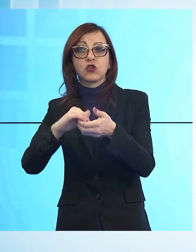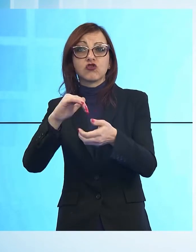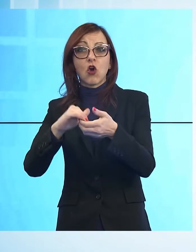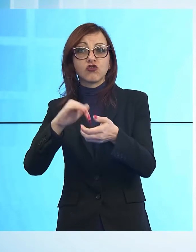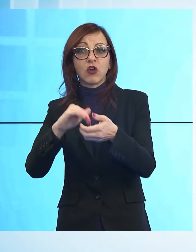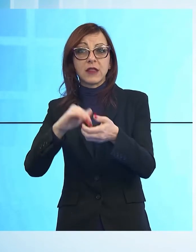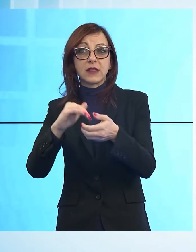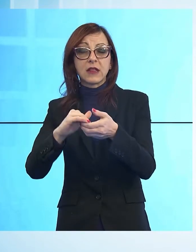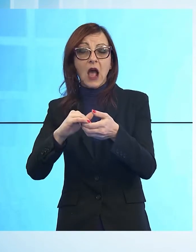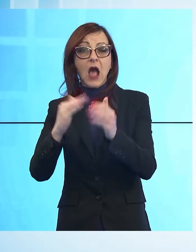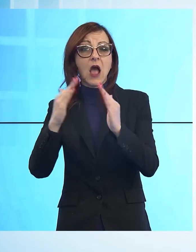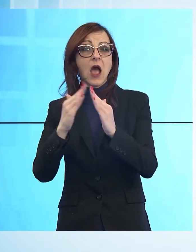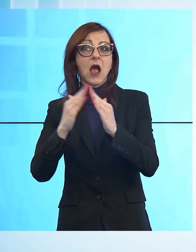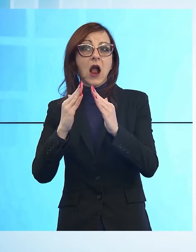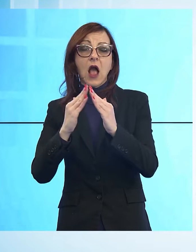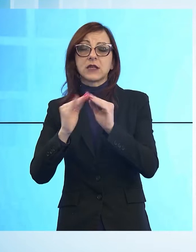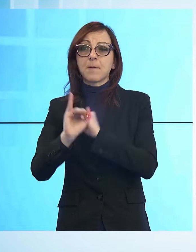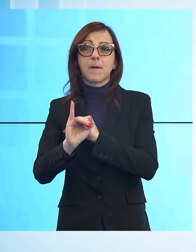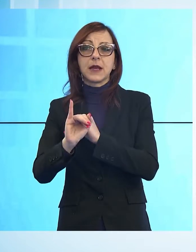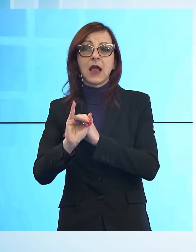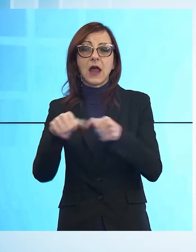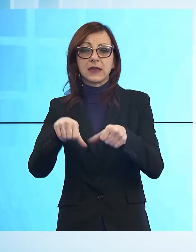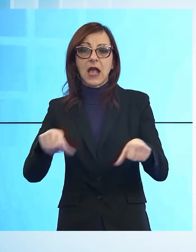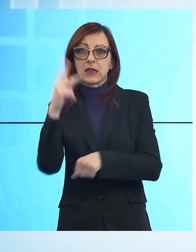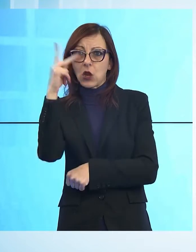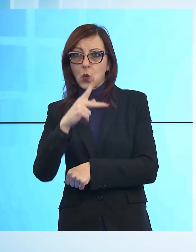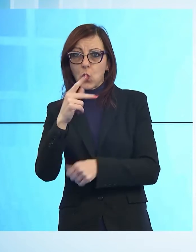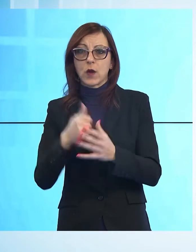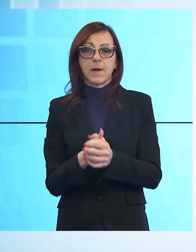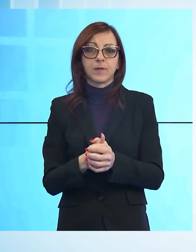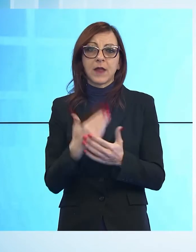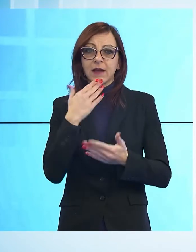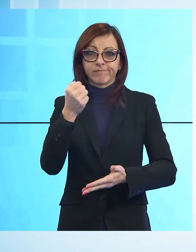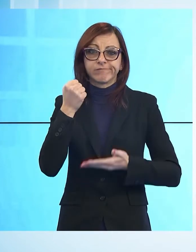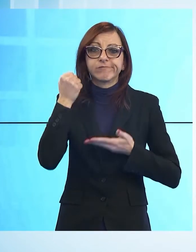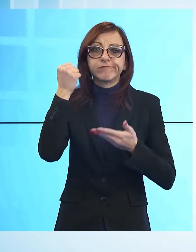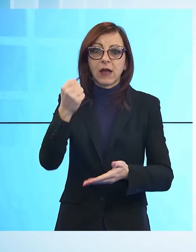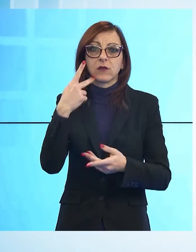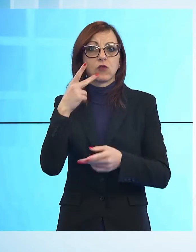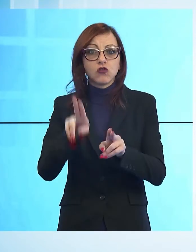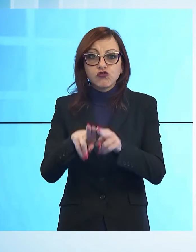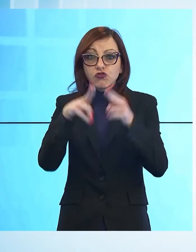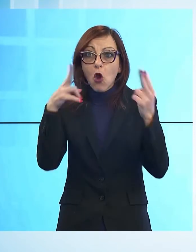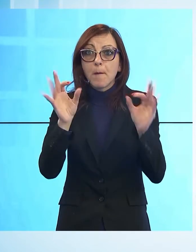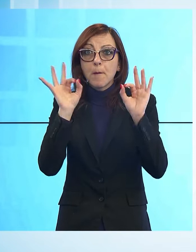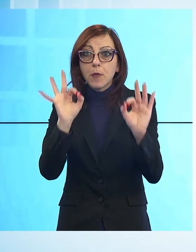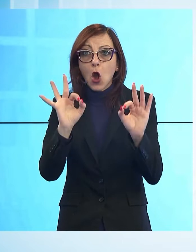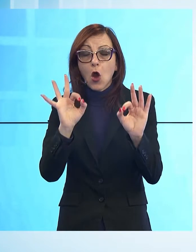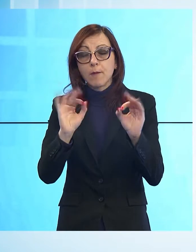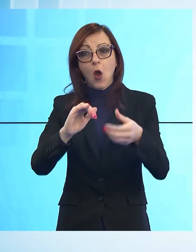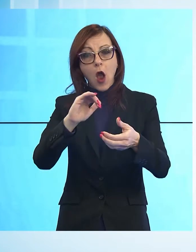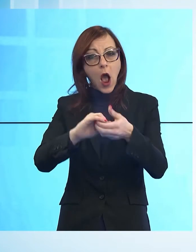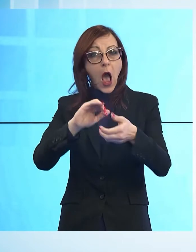sede a Lucca. Quindi grazie agli accettamenti bancari e patrimoniali è stato disvelato proprio un'associazione a